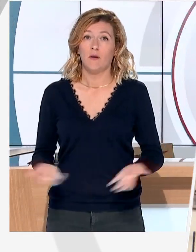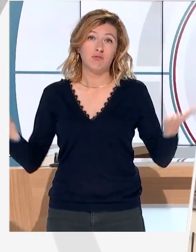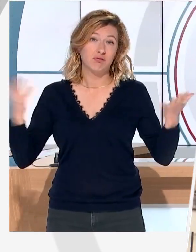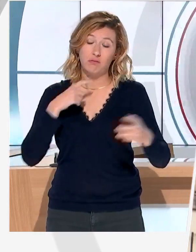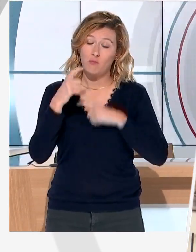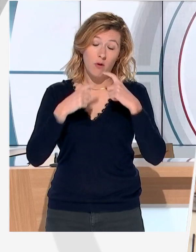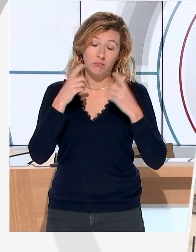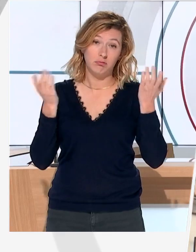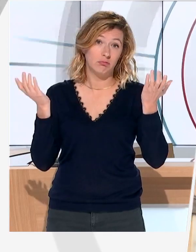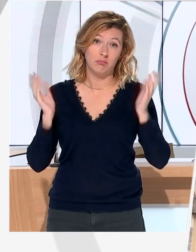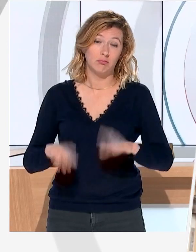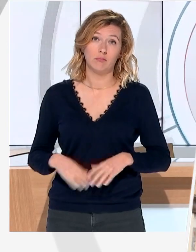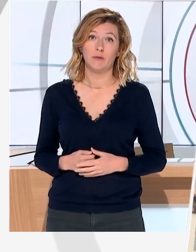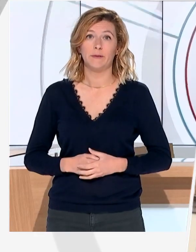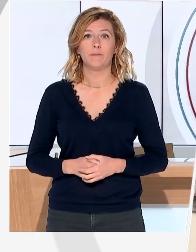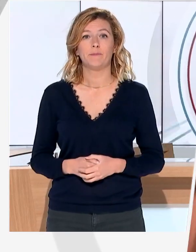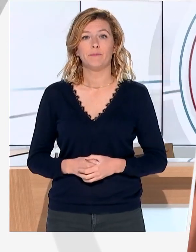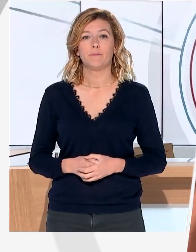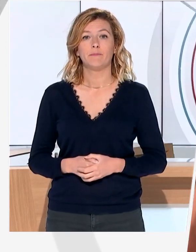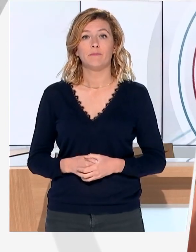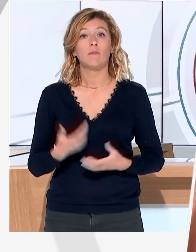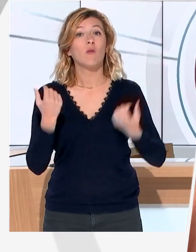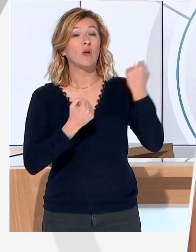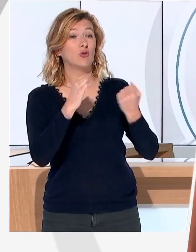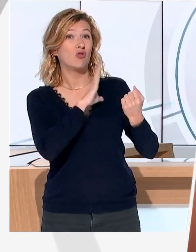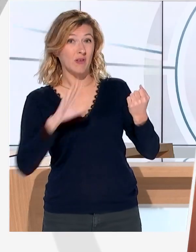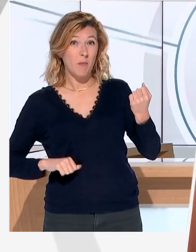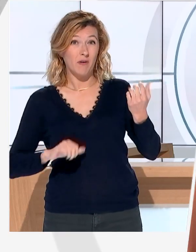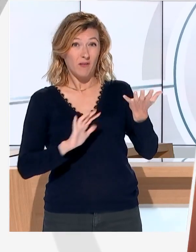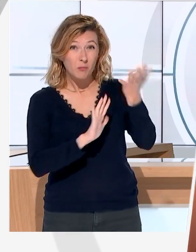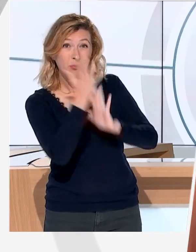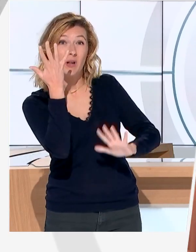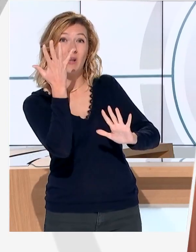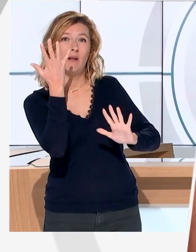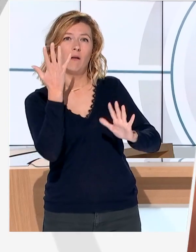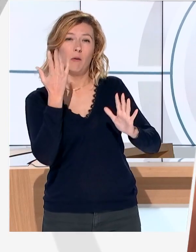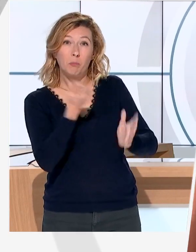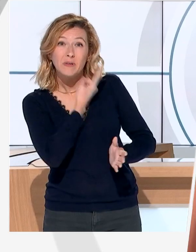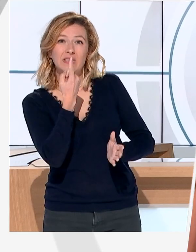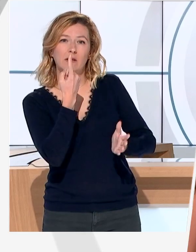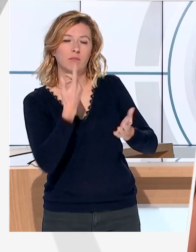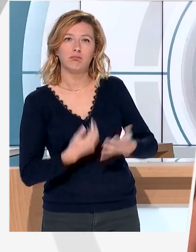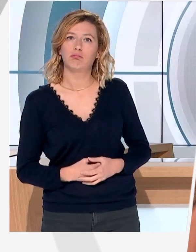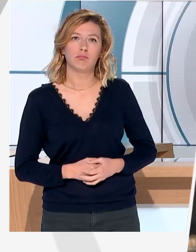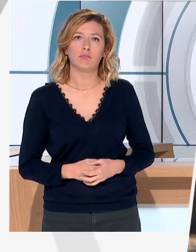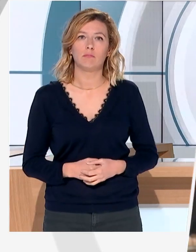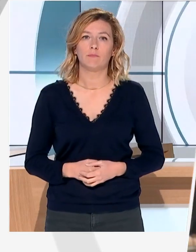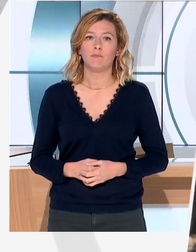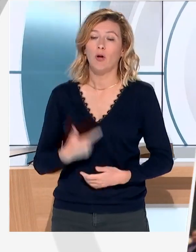De la violence, c'est tout quoi. Les voitures des gendarmes incendiées et les blessés. Deux manifestants dans le